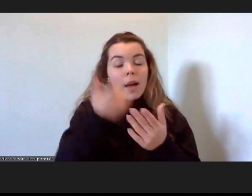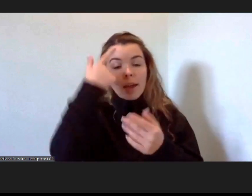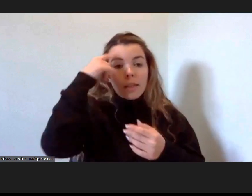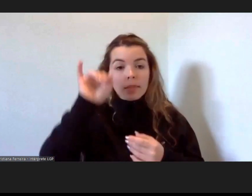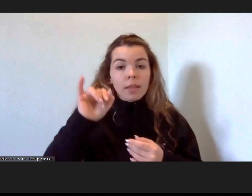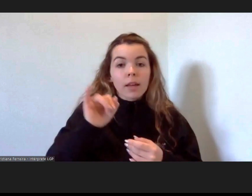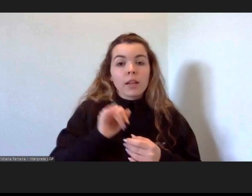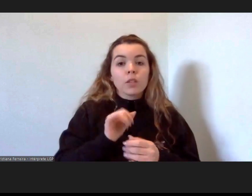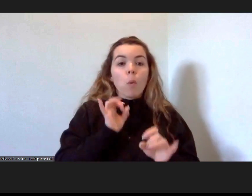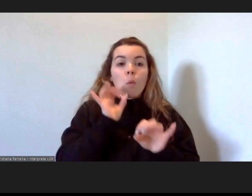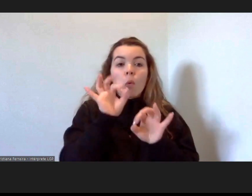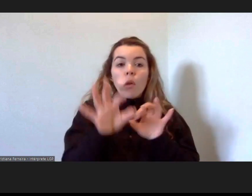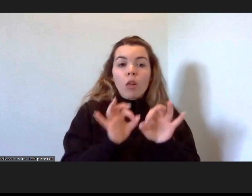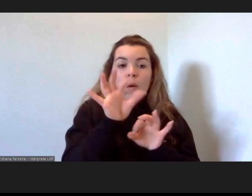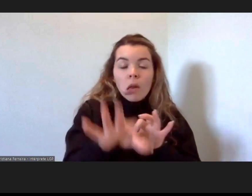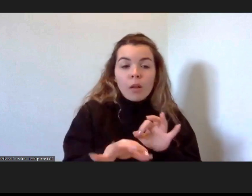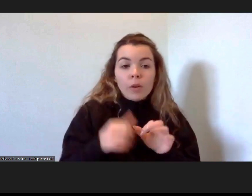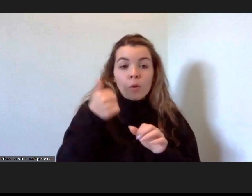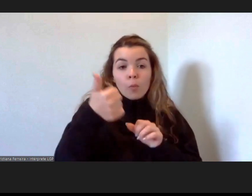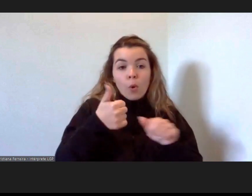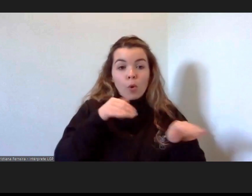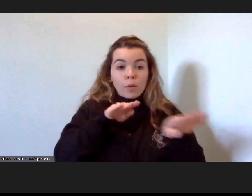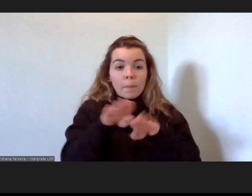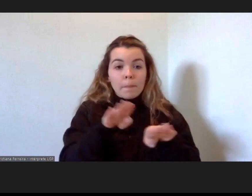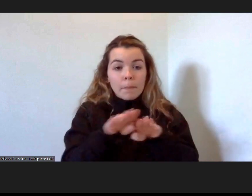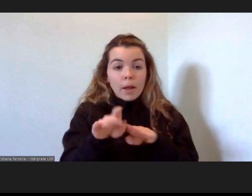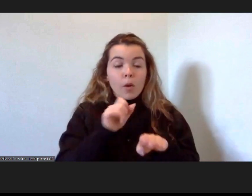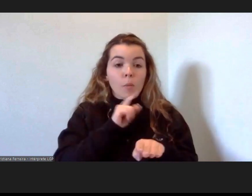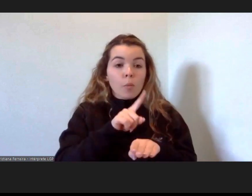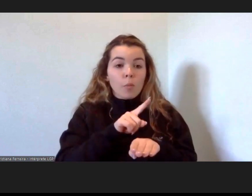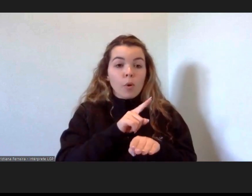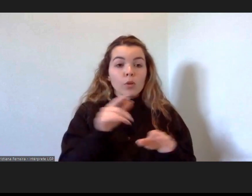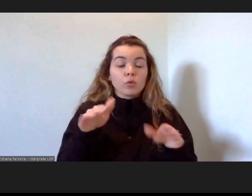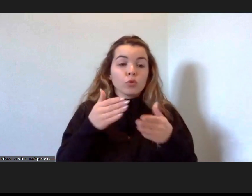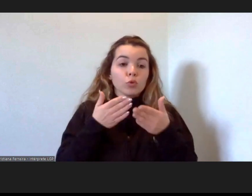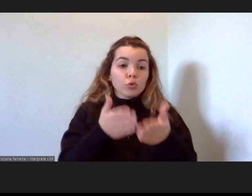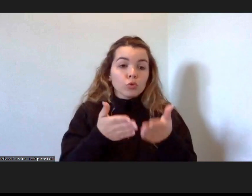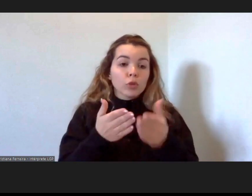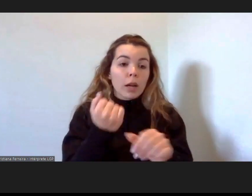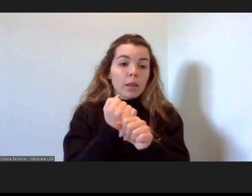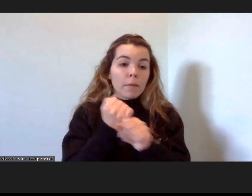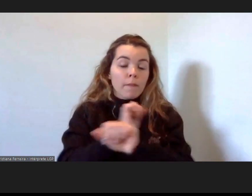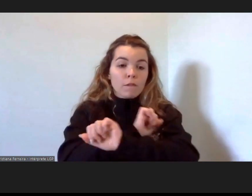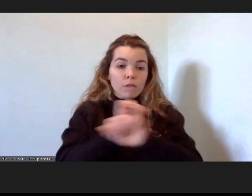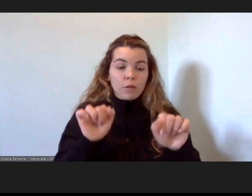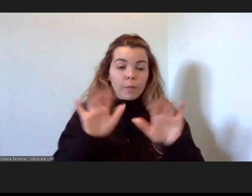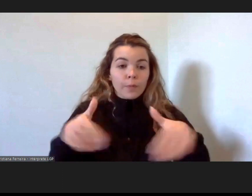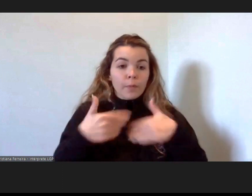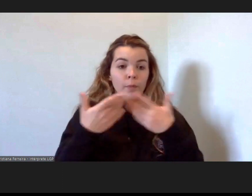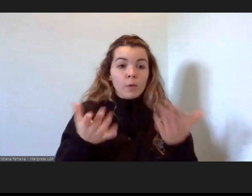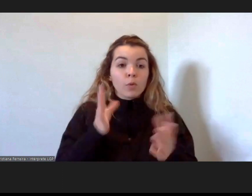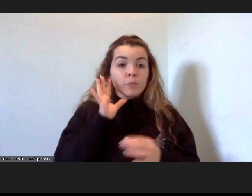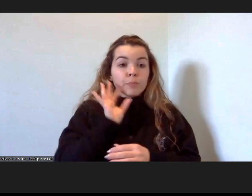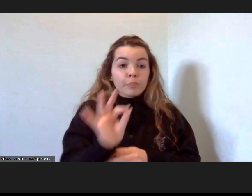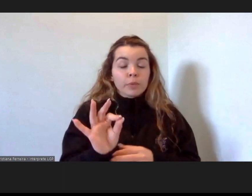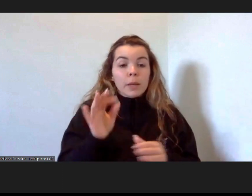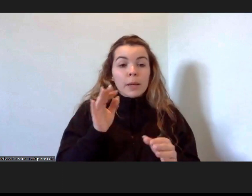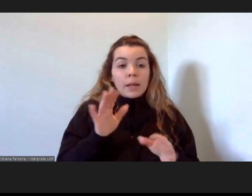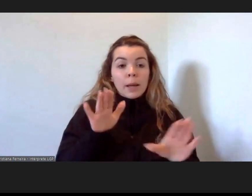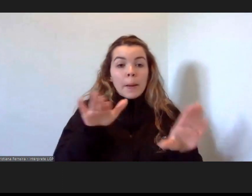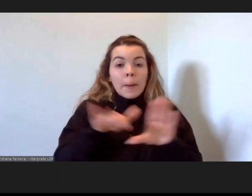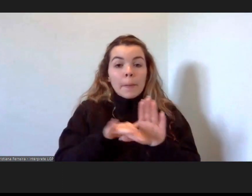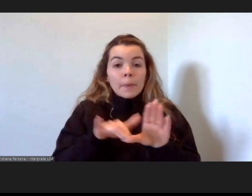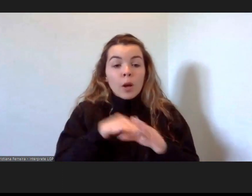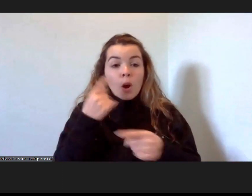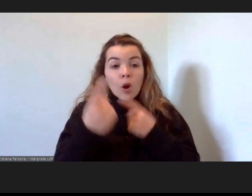boas práticas que podem ser implementadas na sua atividade. Nesse sentido, ASI participa, tem alguns